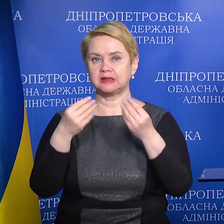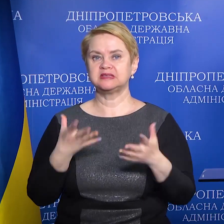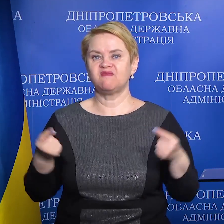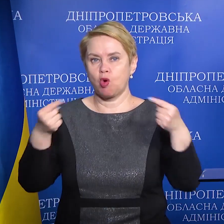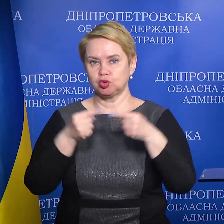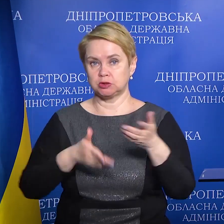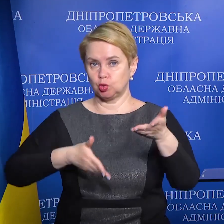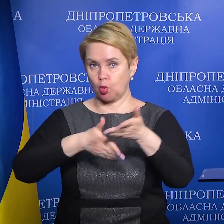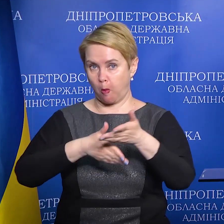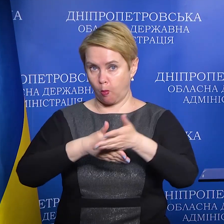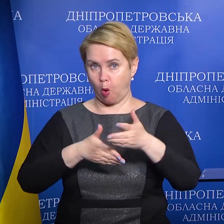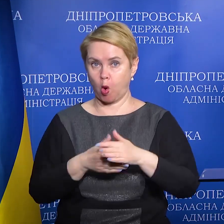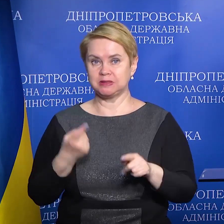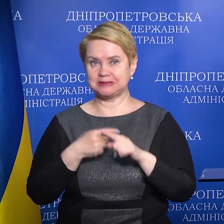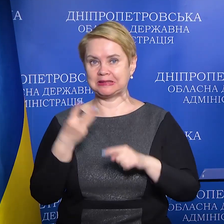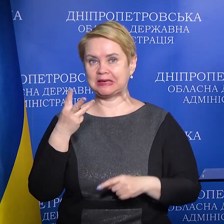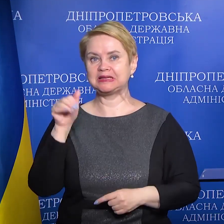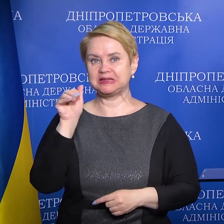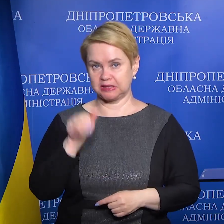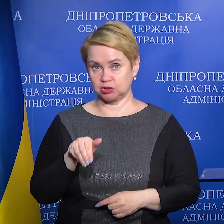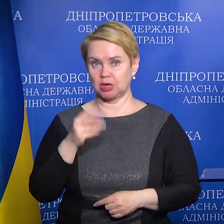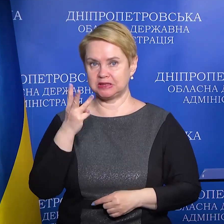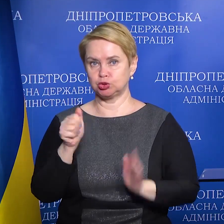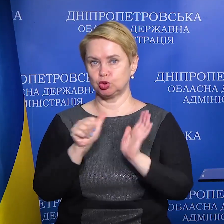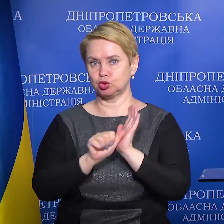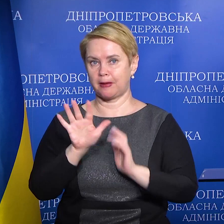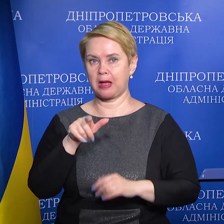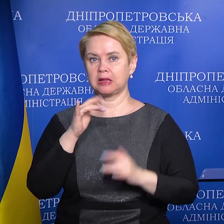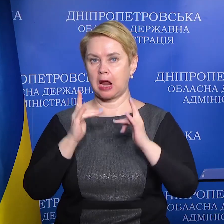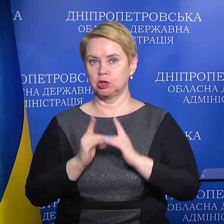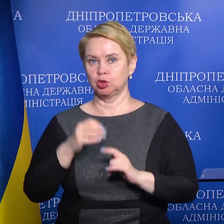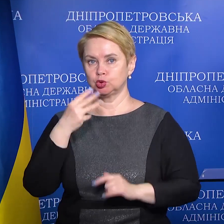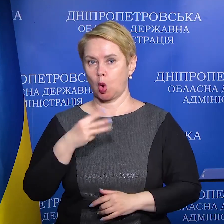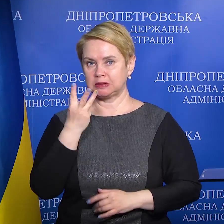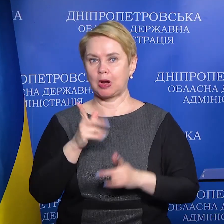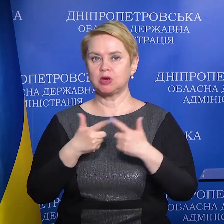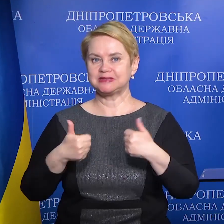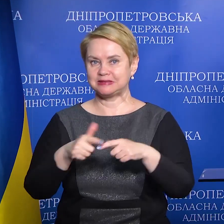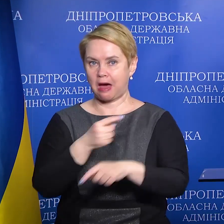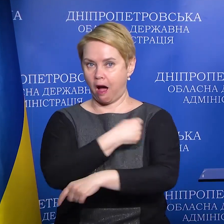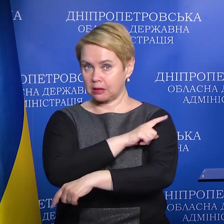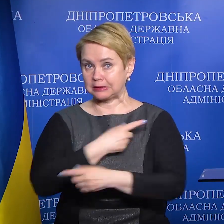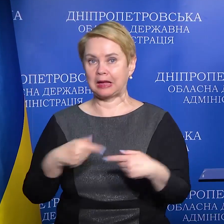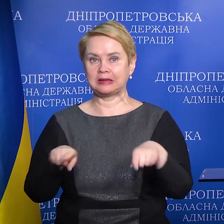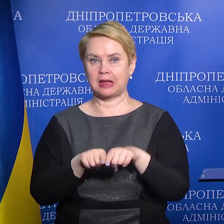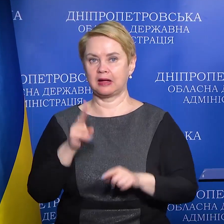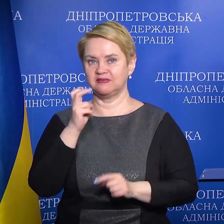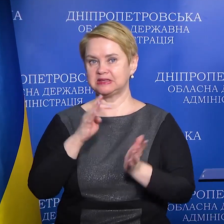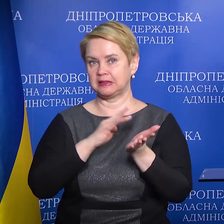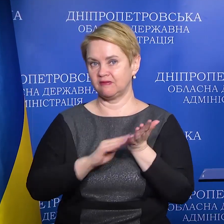своєчасну допомогу. Це 3365 ліжок в 43 закладах. Також